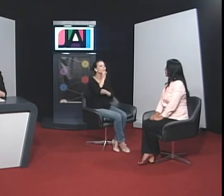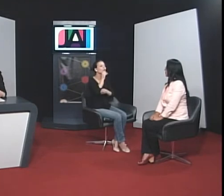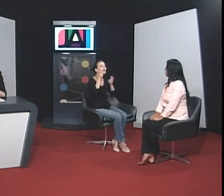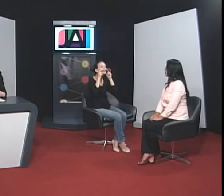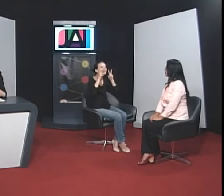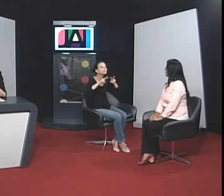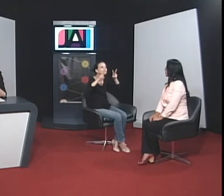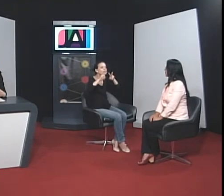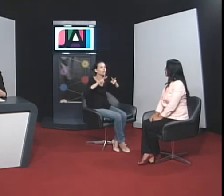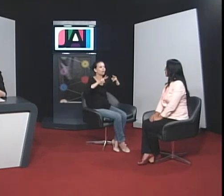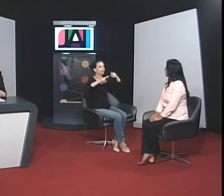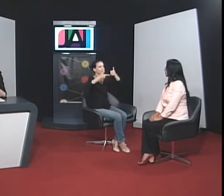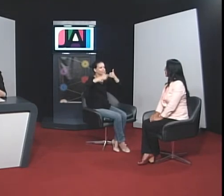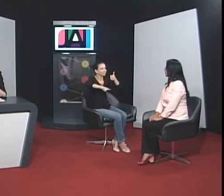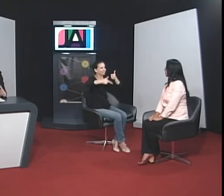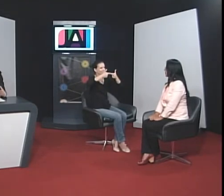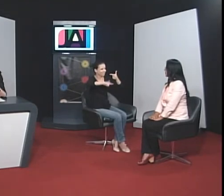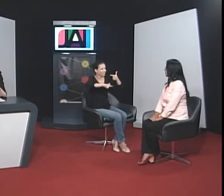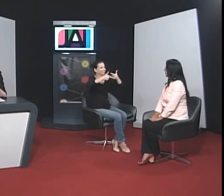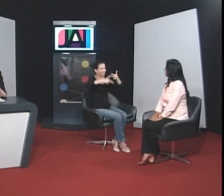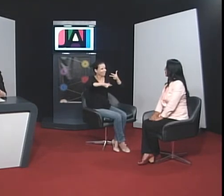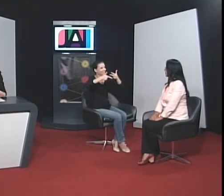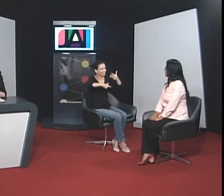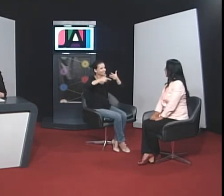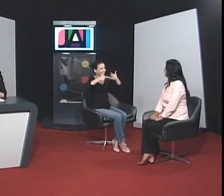auxílio que as crianças surdas têm para o aprendizado.